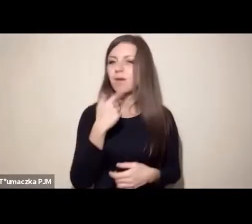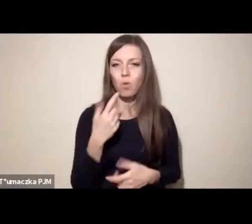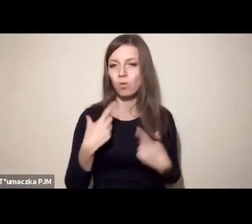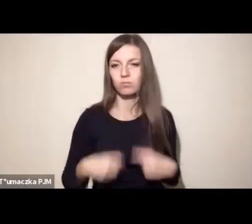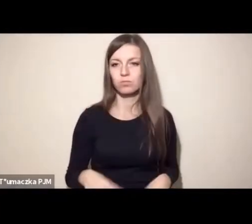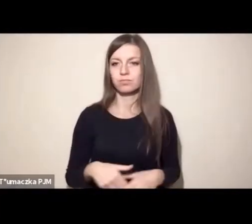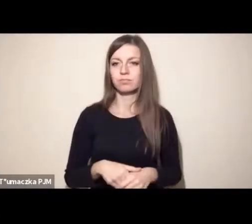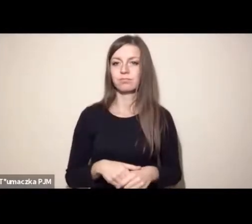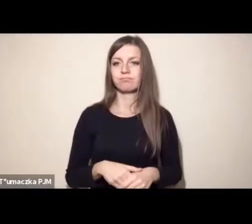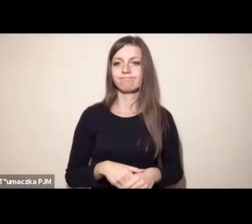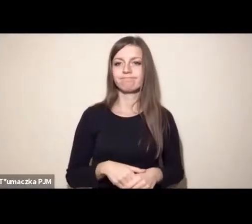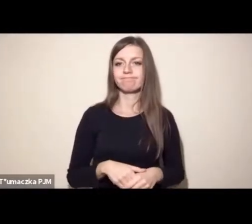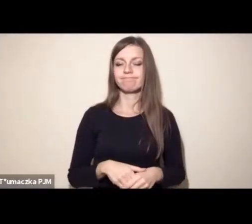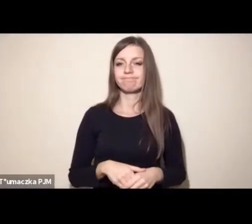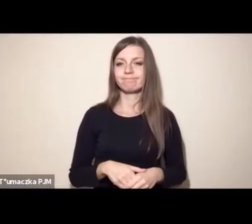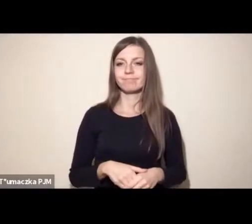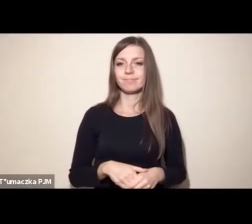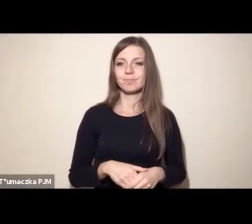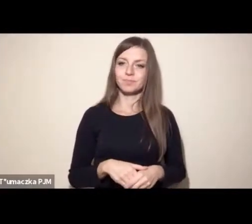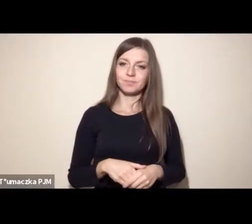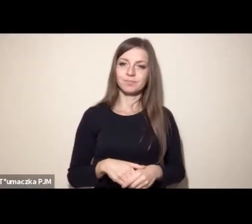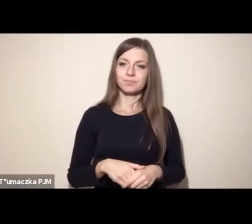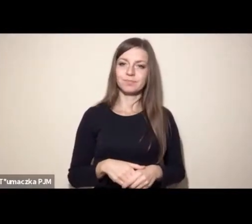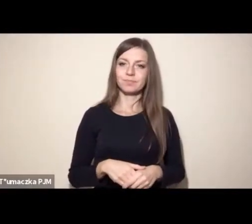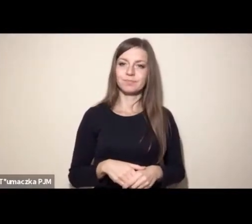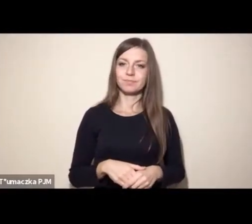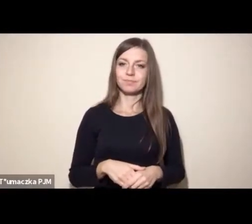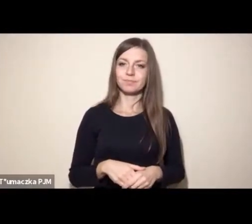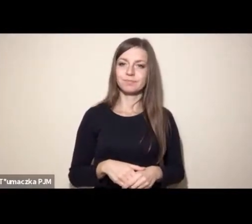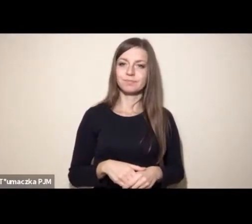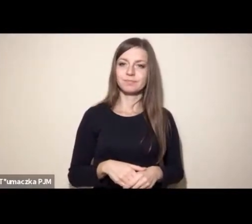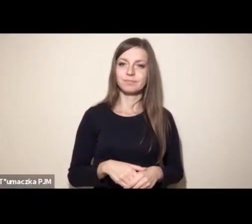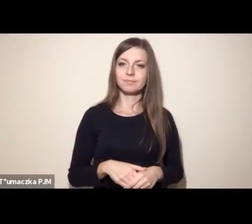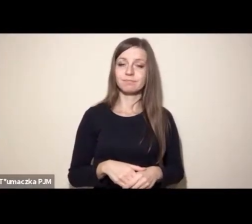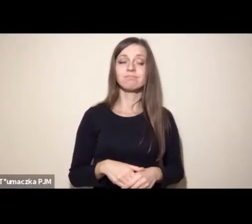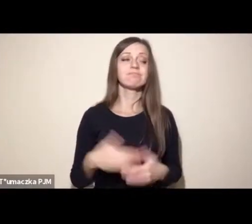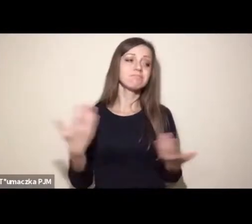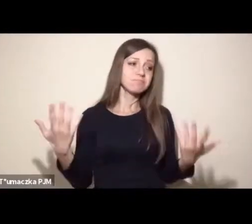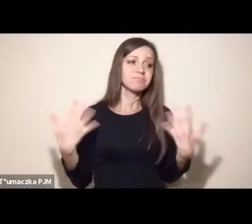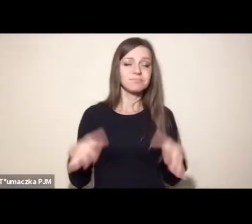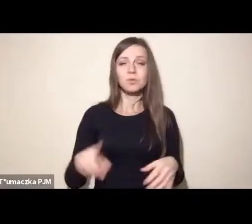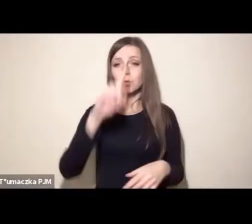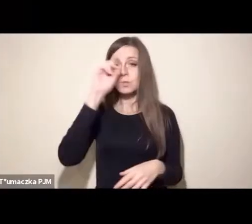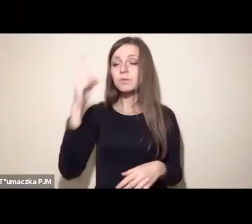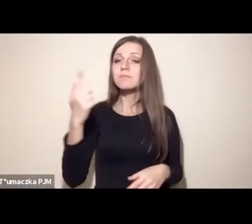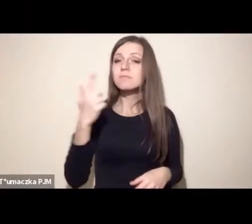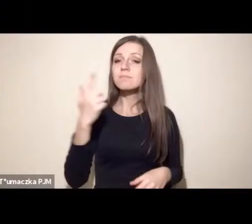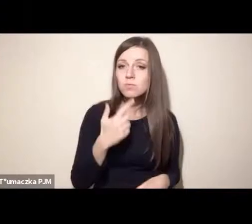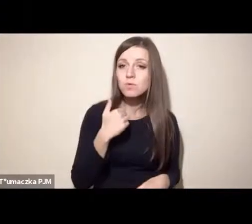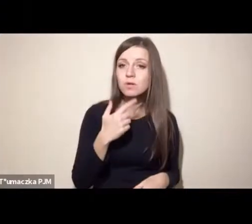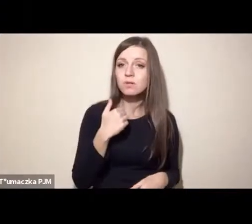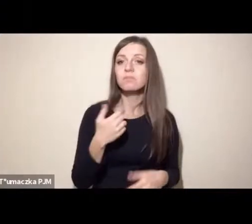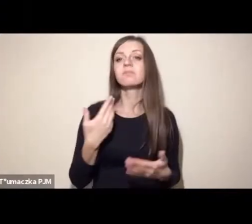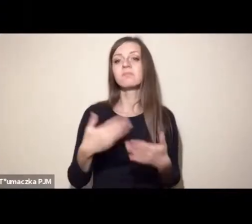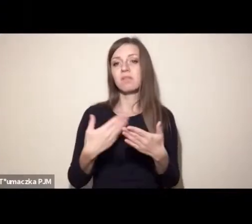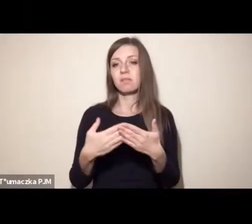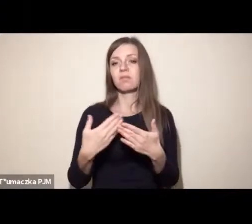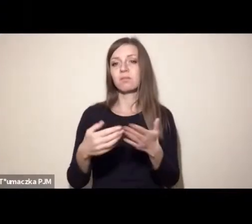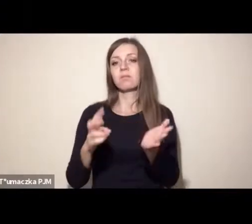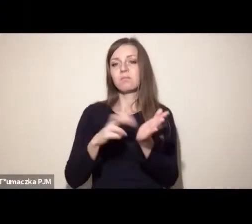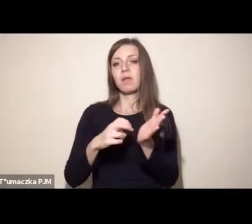rewolucji, niestety. I ta niewielka wciąż liczba ludzi przekłada się na brak działań